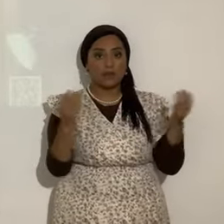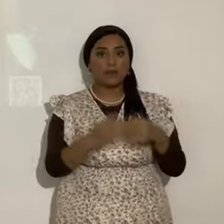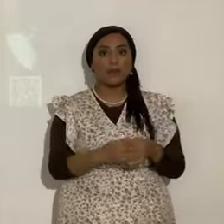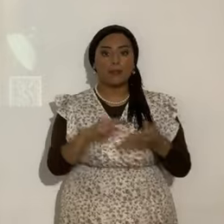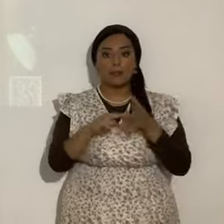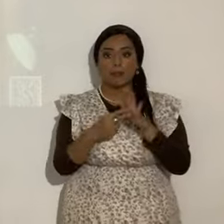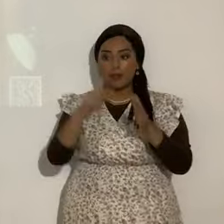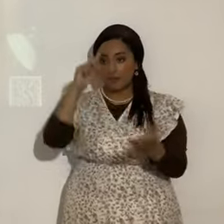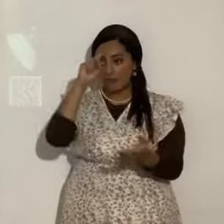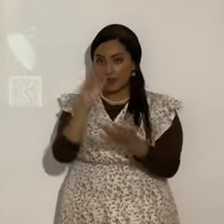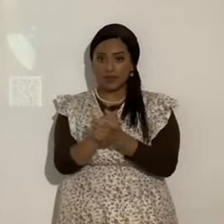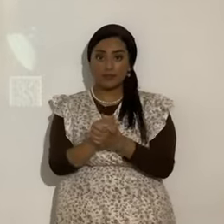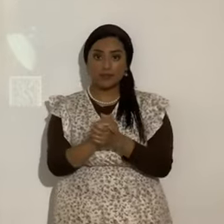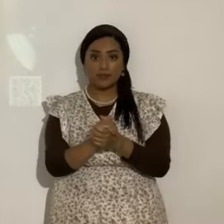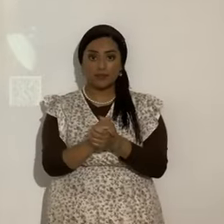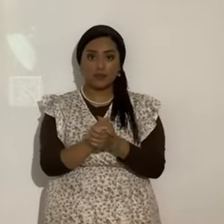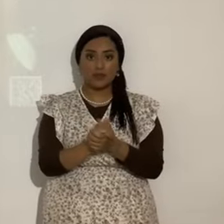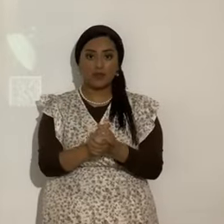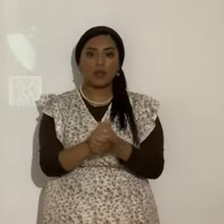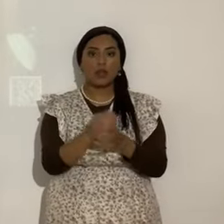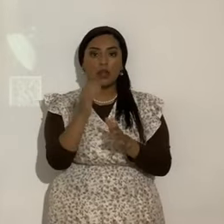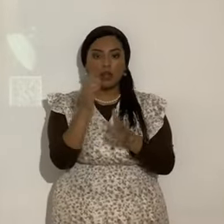creyó en el capítulo 17